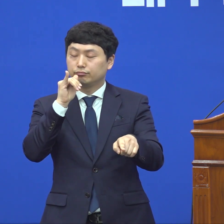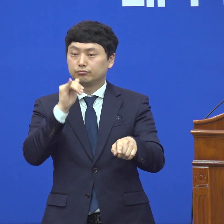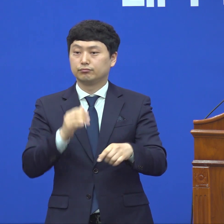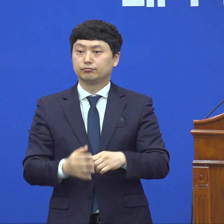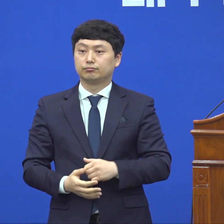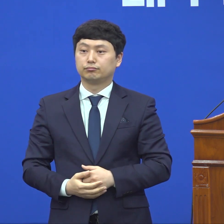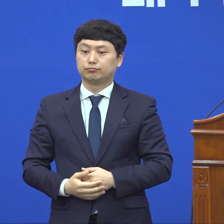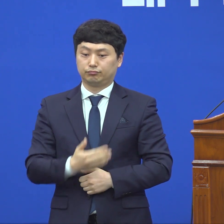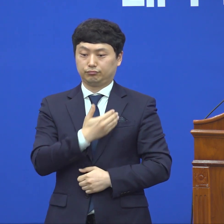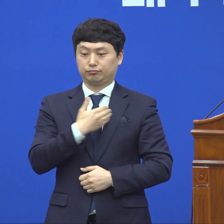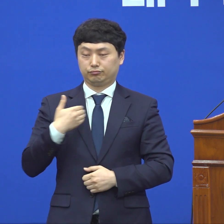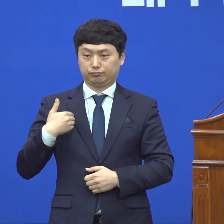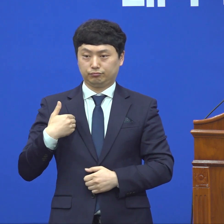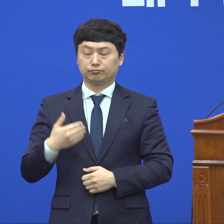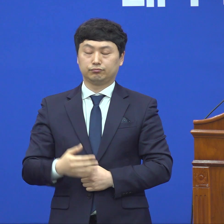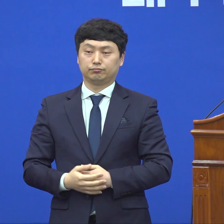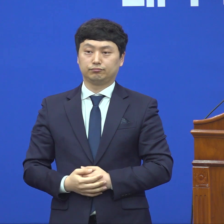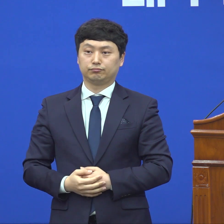말씀드릴 수 있습니다.